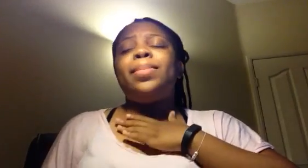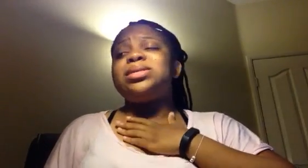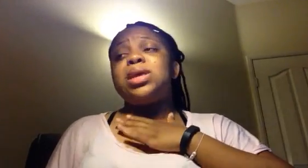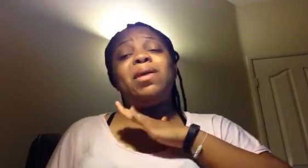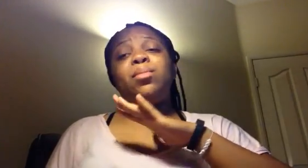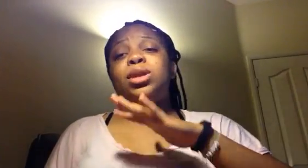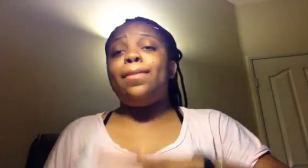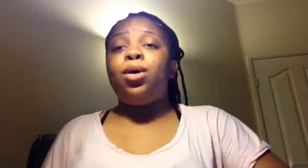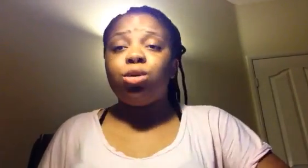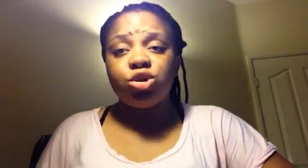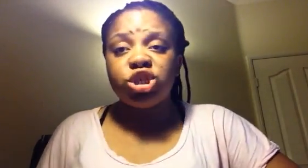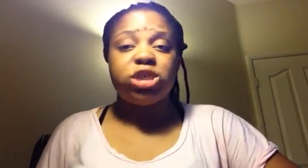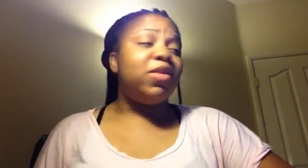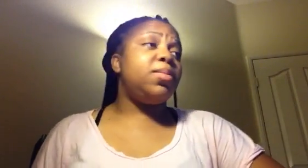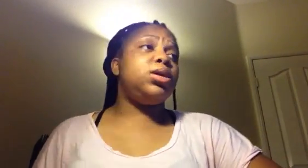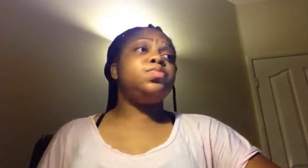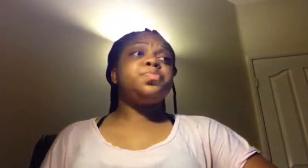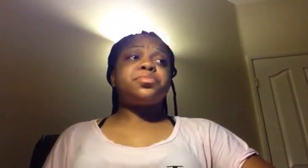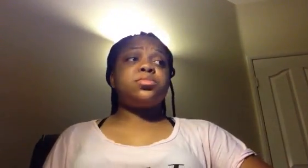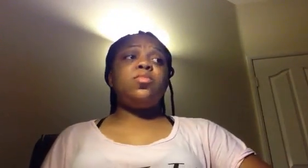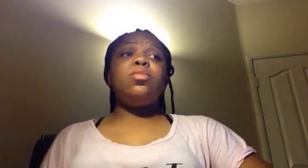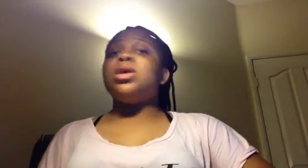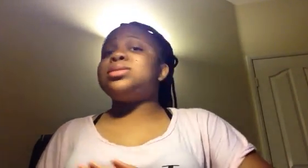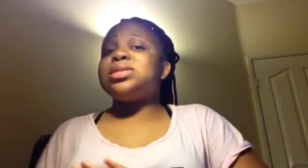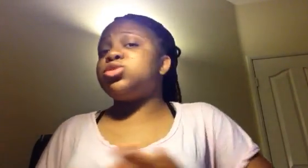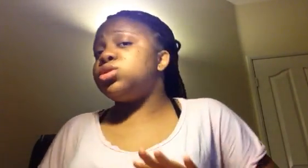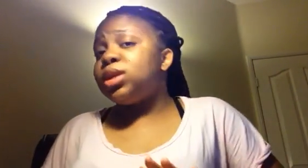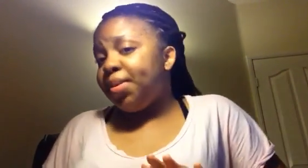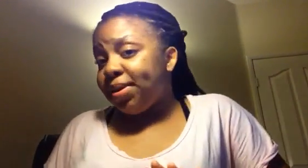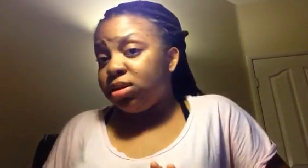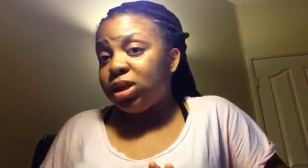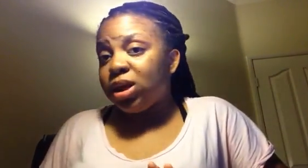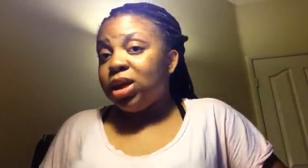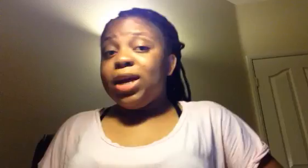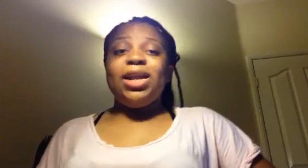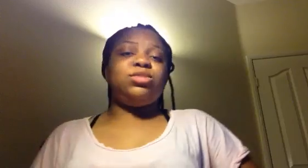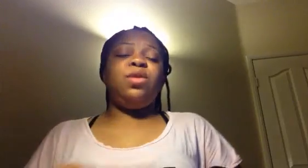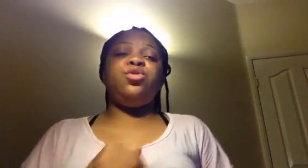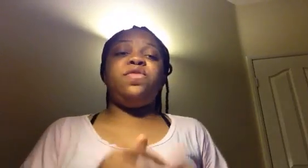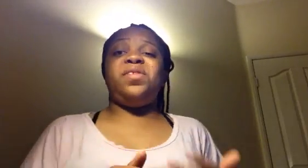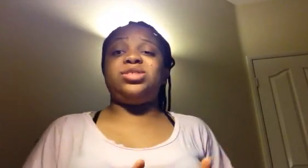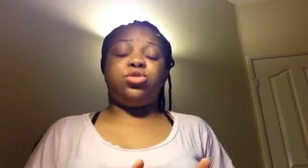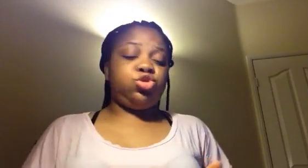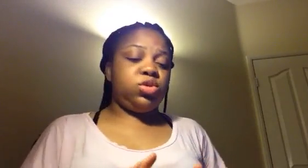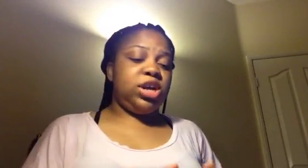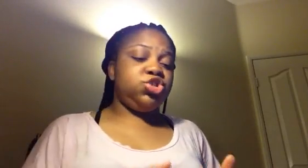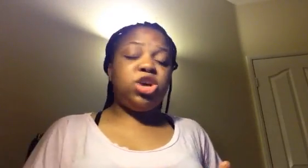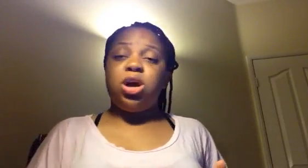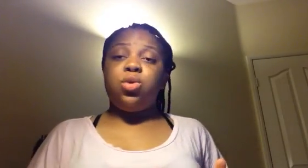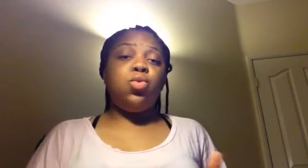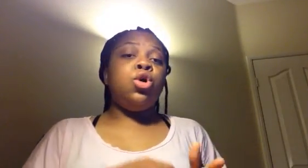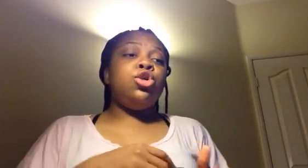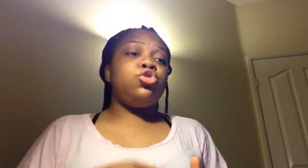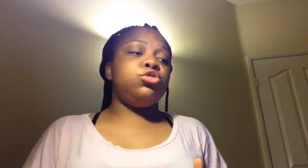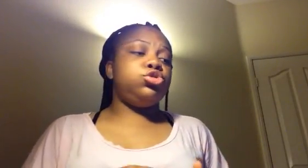Parce que ce n pas vraiment un apology. Ce n pas vraiment ses excuses qu'il a présentées. Il est seulement venu faire ce que son agent ou son